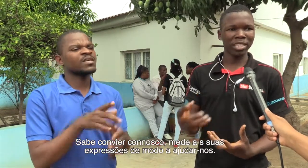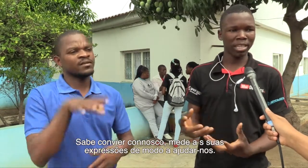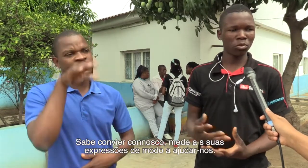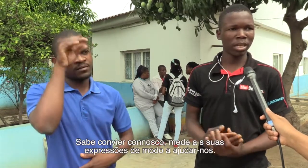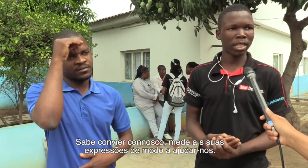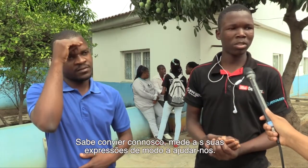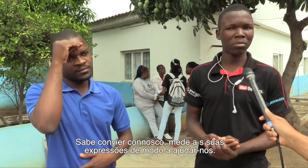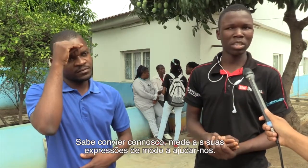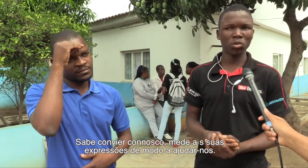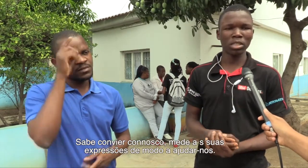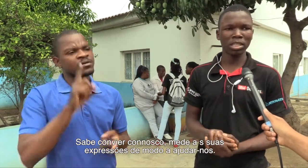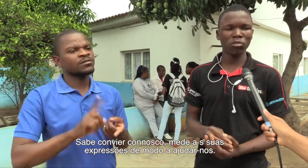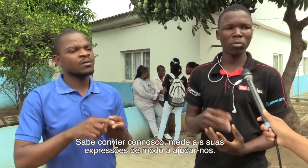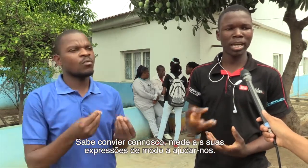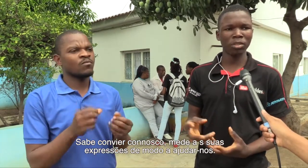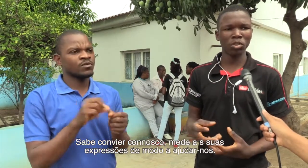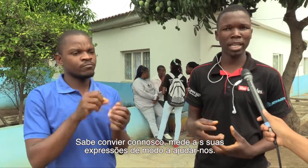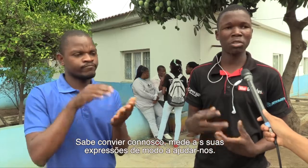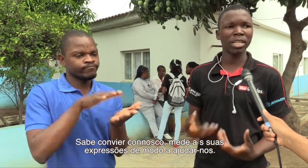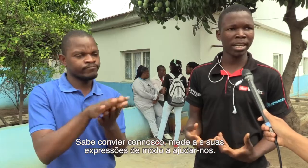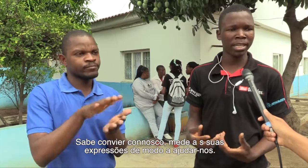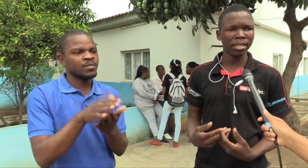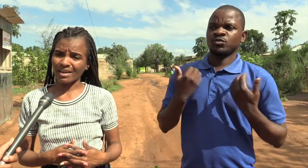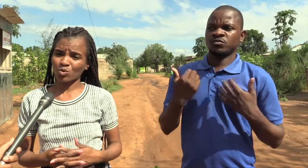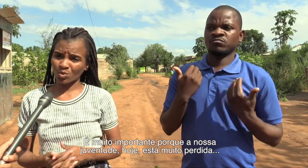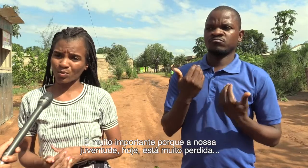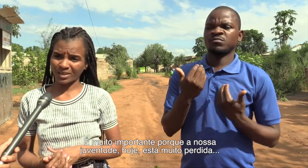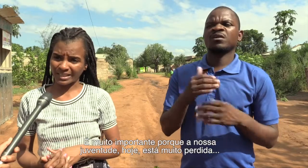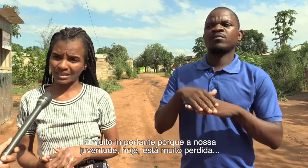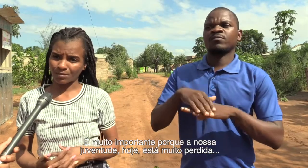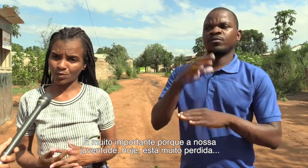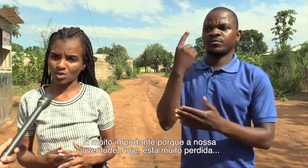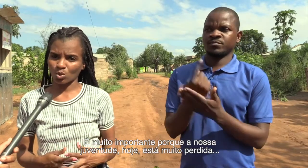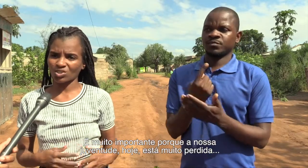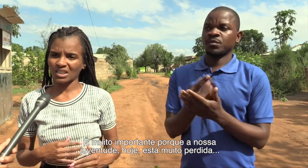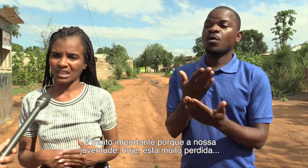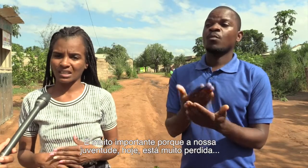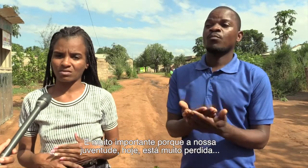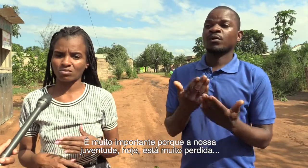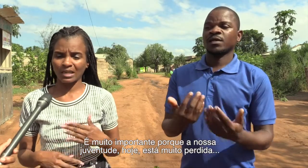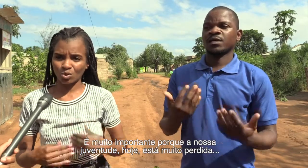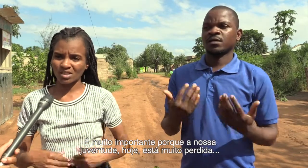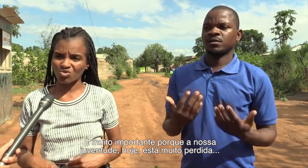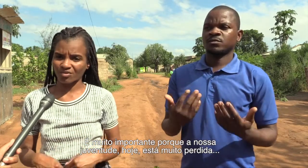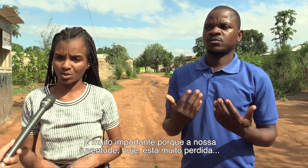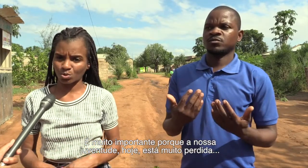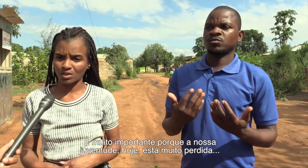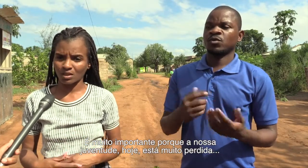dir as suas expressões, de forma a nos ajudar. É muito importante, porque hoje em dia a nossa juventude